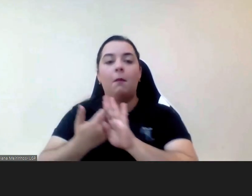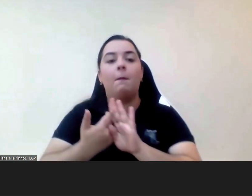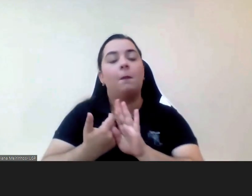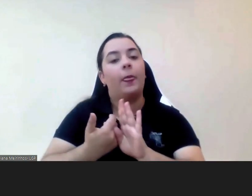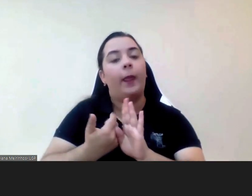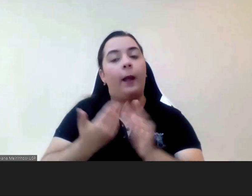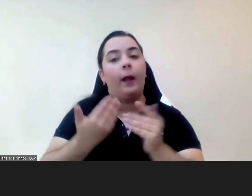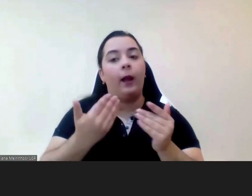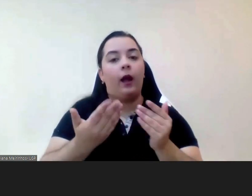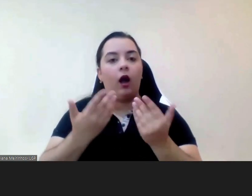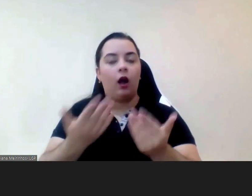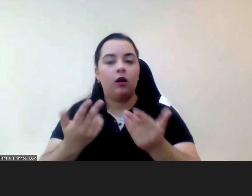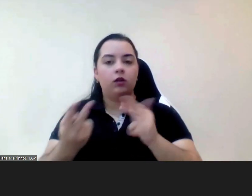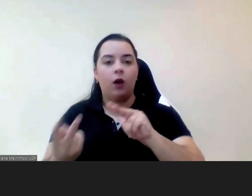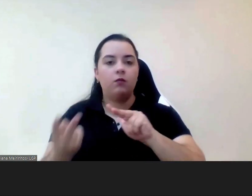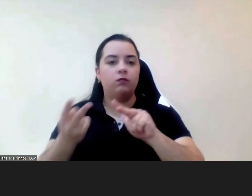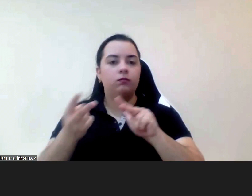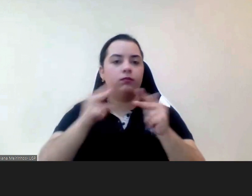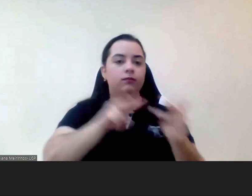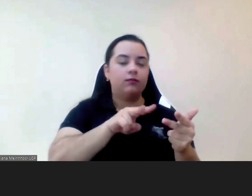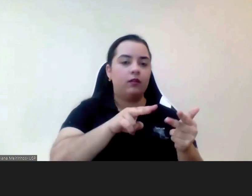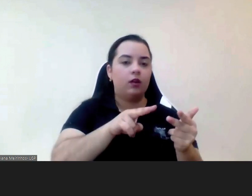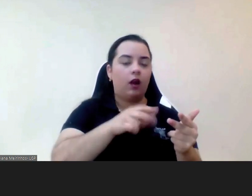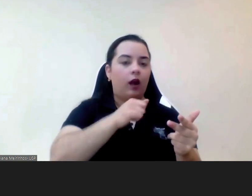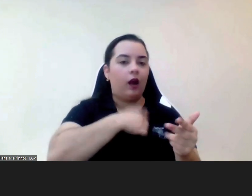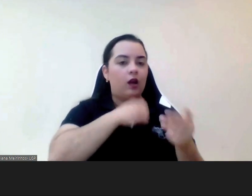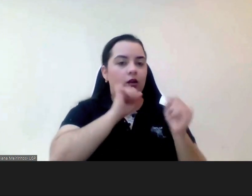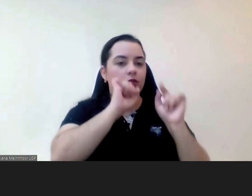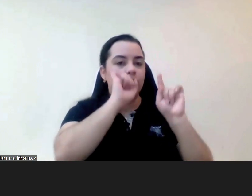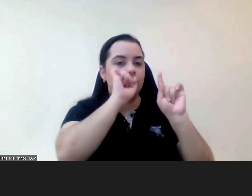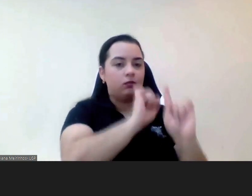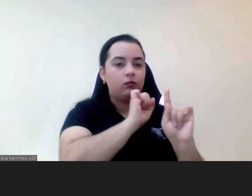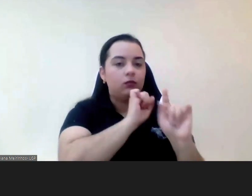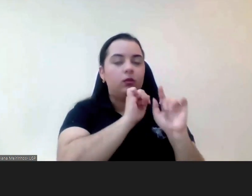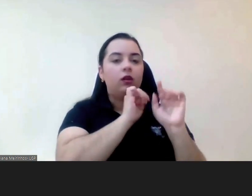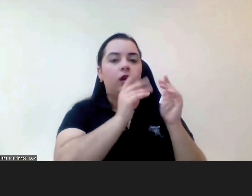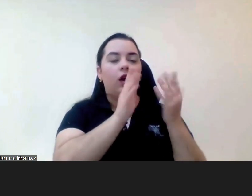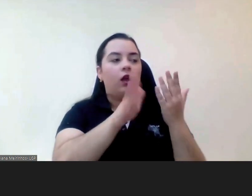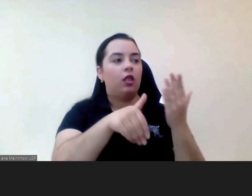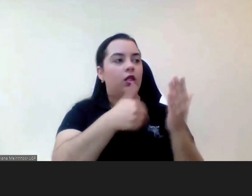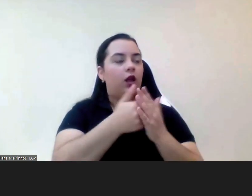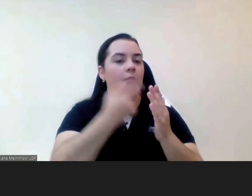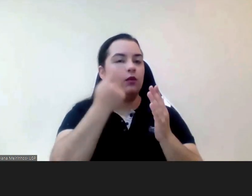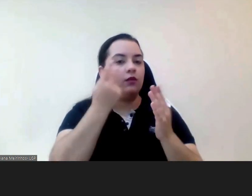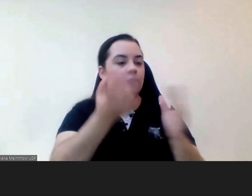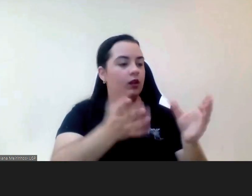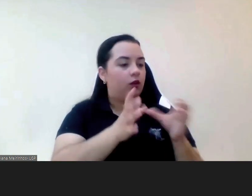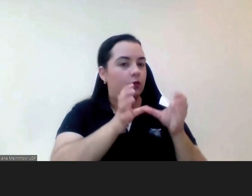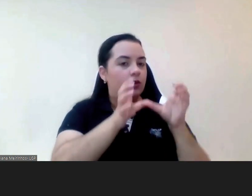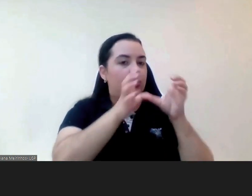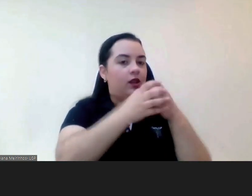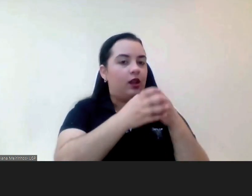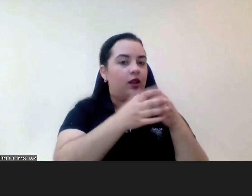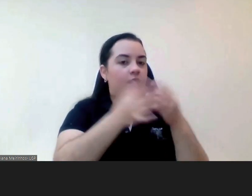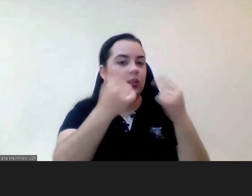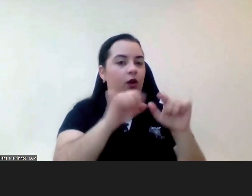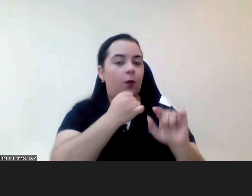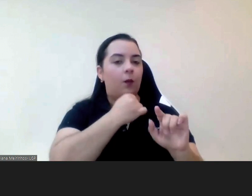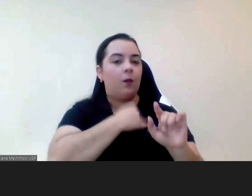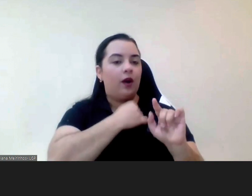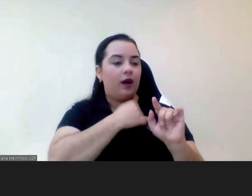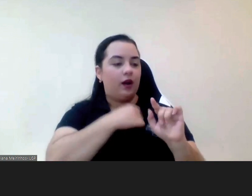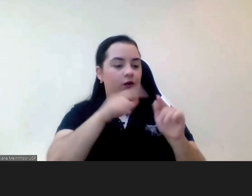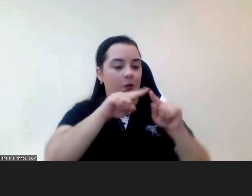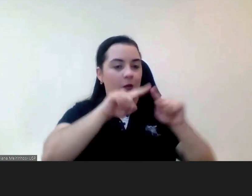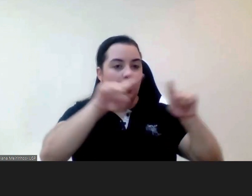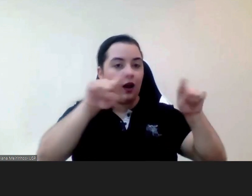vivência de verdadeira integração social e comunitária criaram relações de pertença a uma casa como um espaço seu e seguro